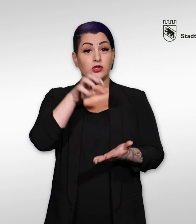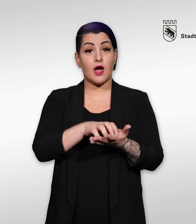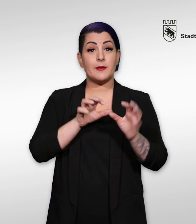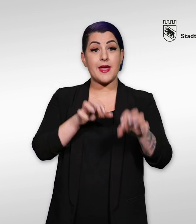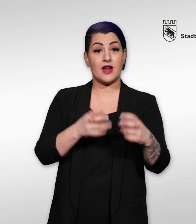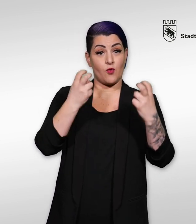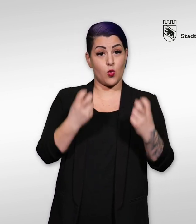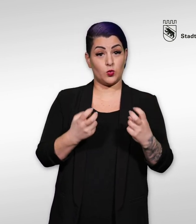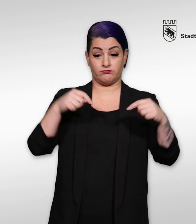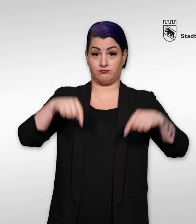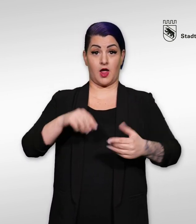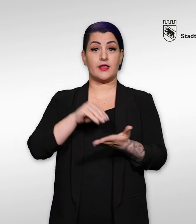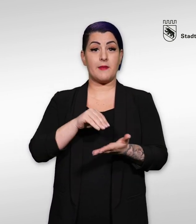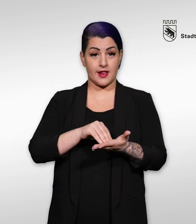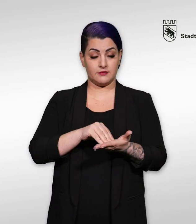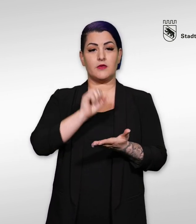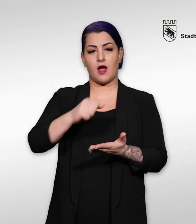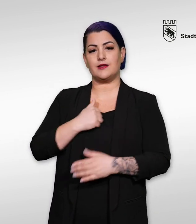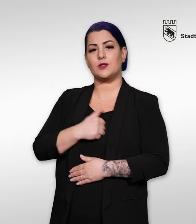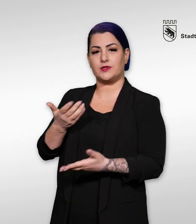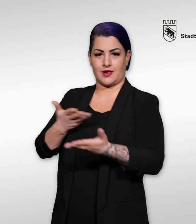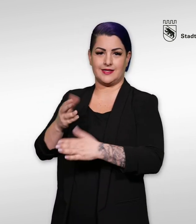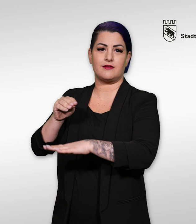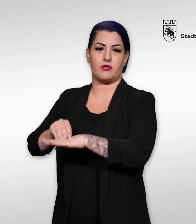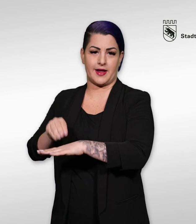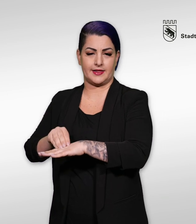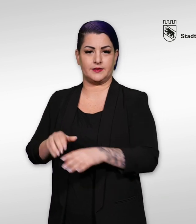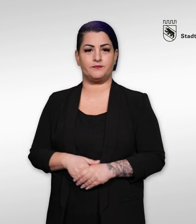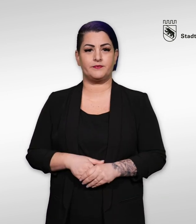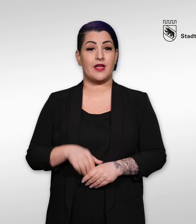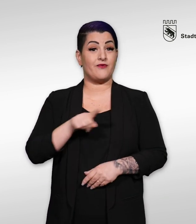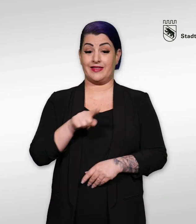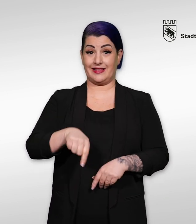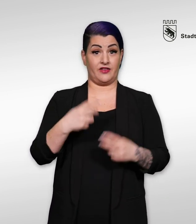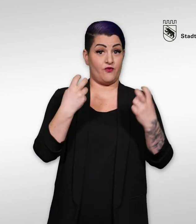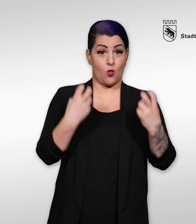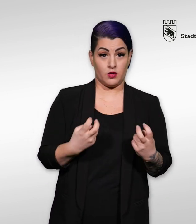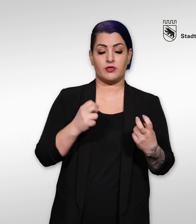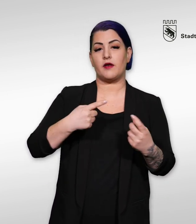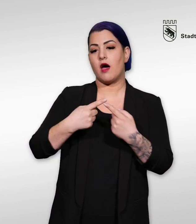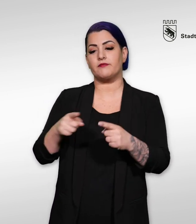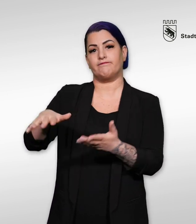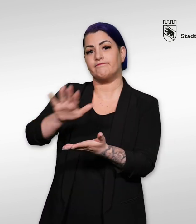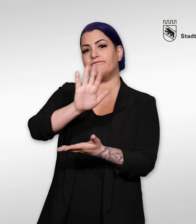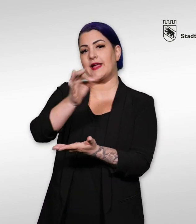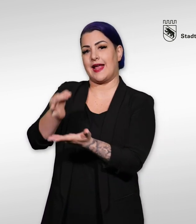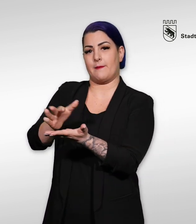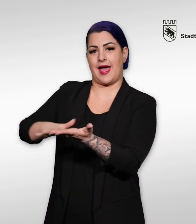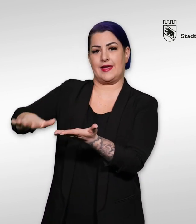Stadt Bern wohnen und hier angemeldet sind, können Sie sich beim Sozialdienst anmelden. Wenn nicht, müssen Sie sich bei der Gemeinde melden, in der Sie